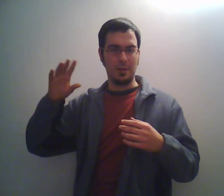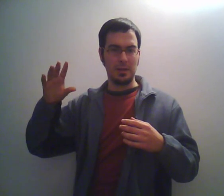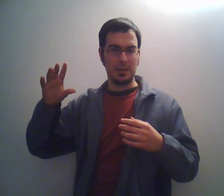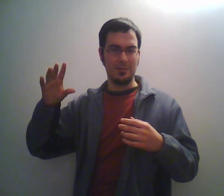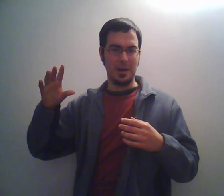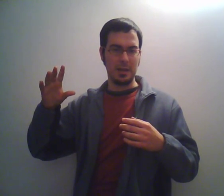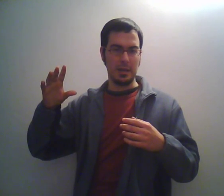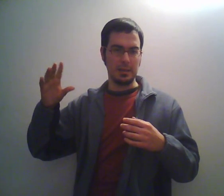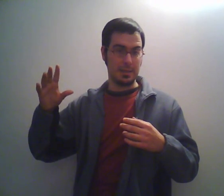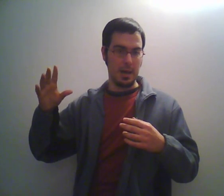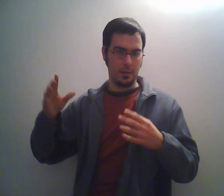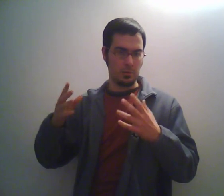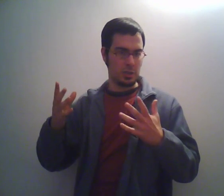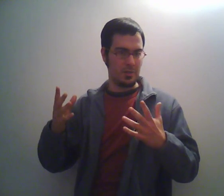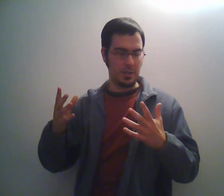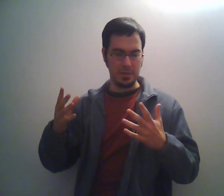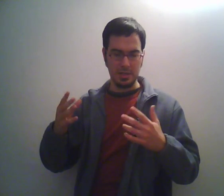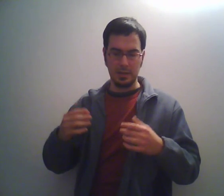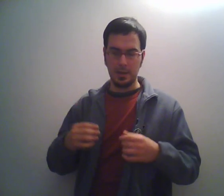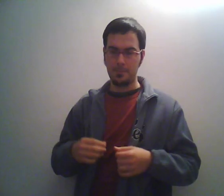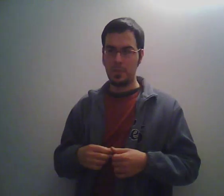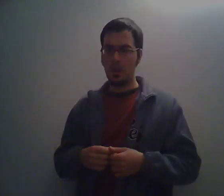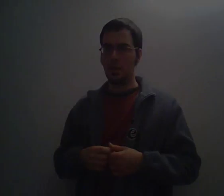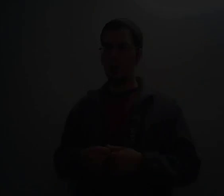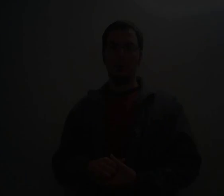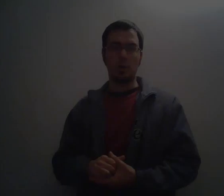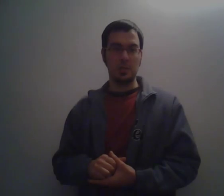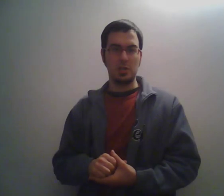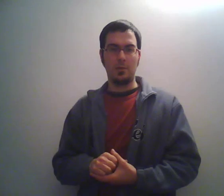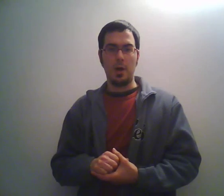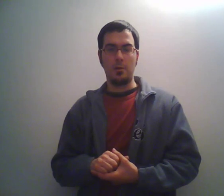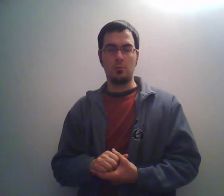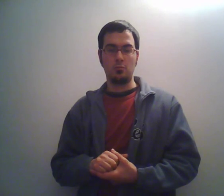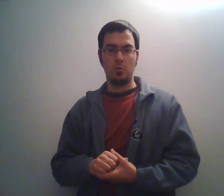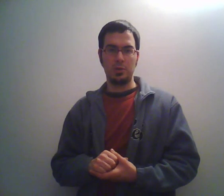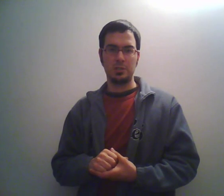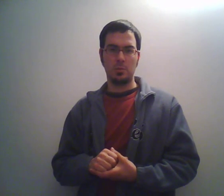la vita delle varie star, non so se avete presente. Come dicevo è un humorismo